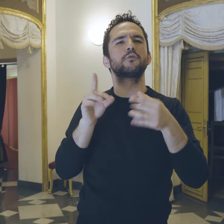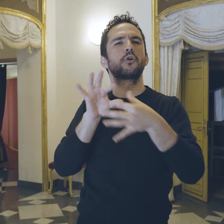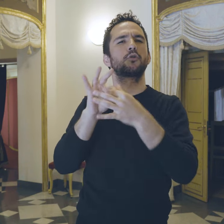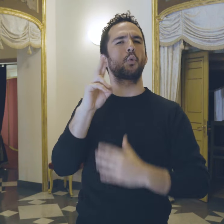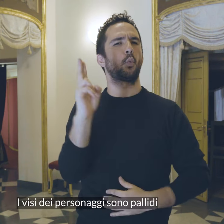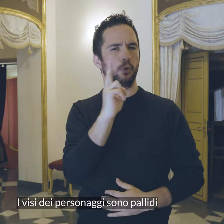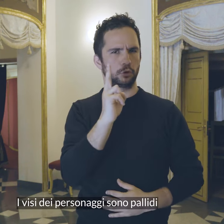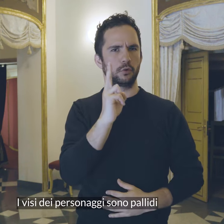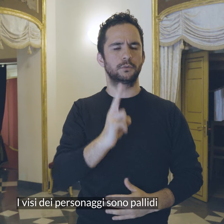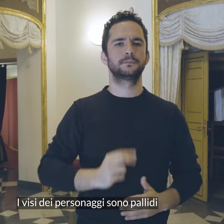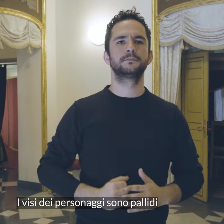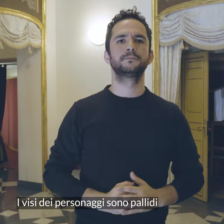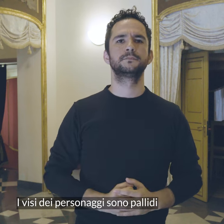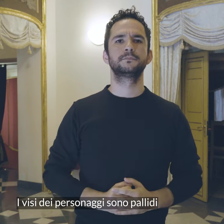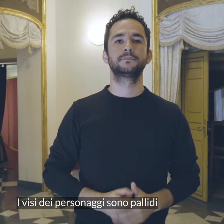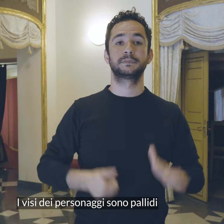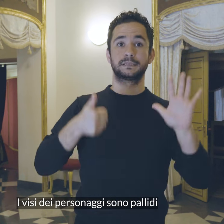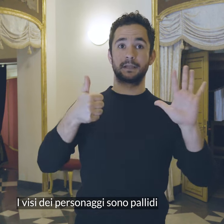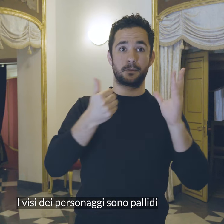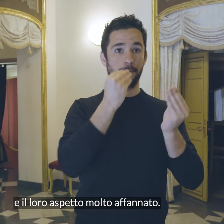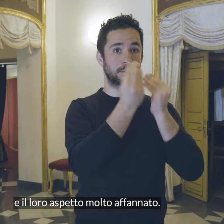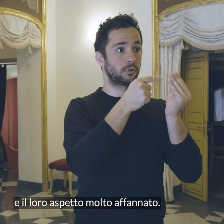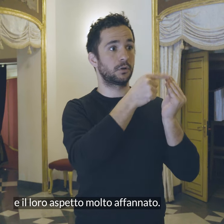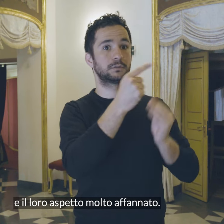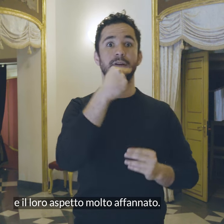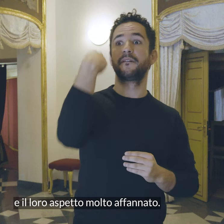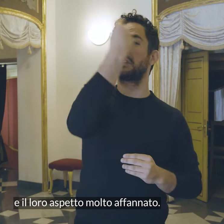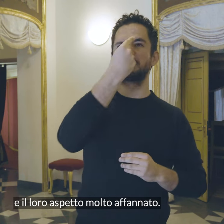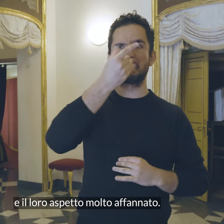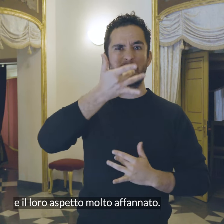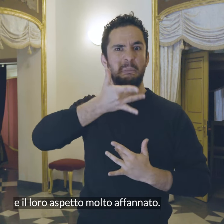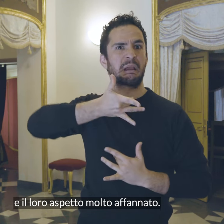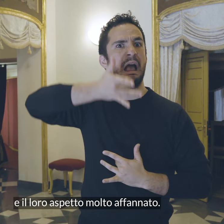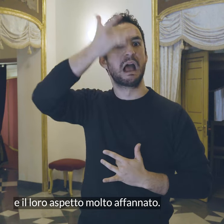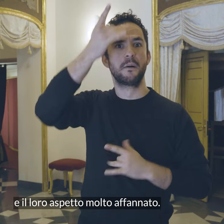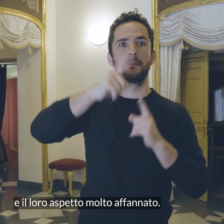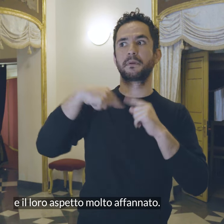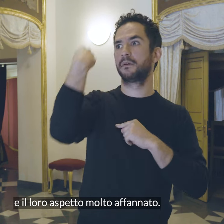I visi dei personaggi sono pallidi e il loro aspetto molto affannato